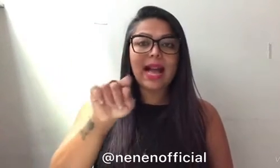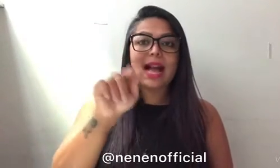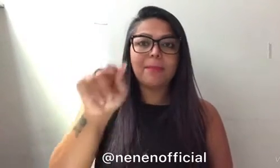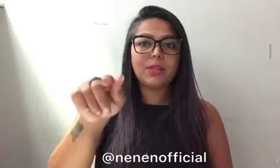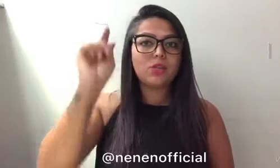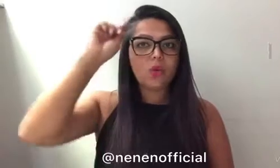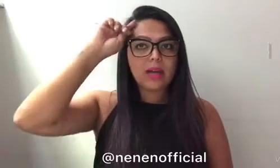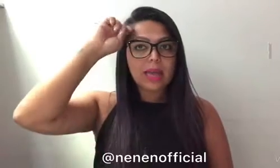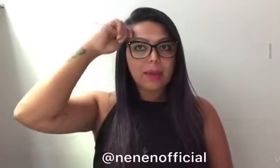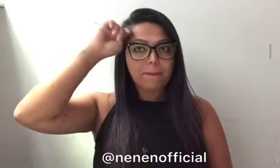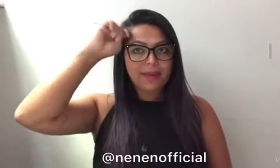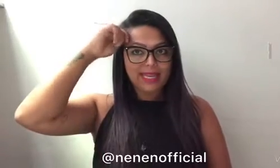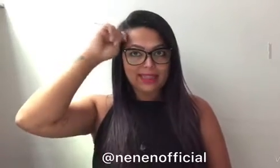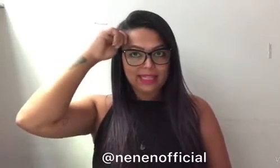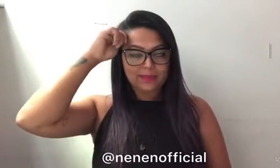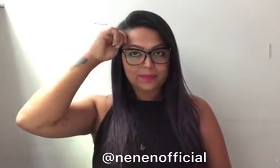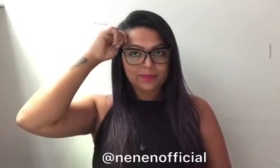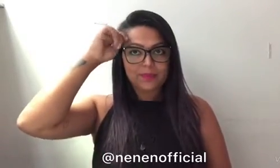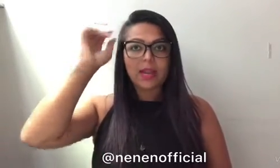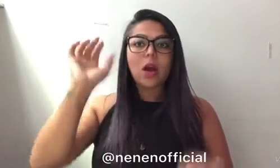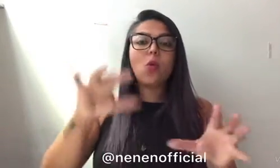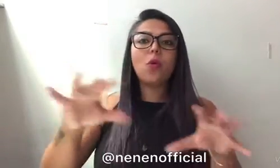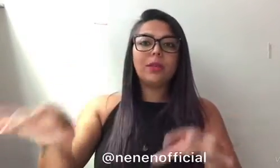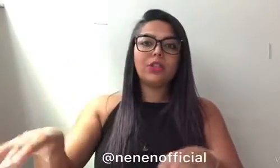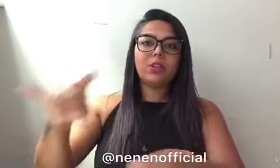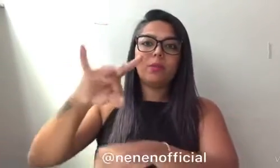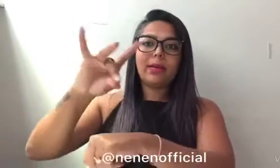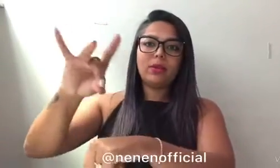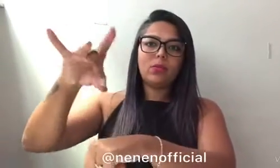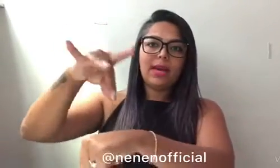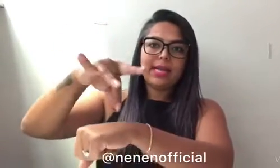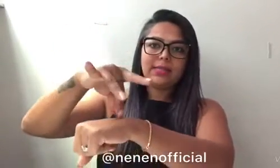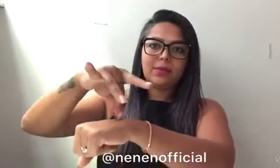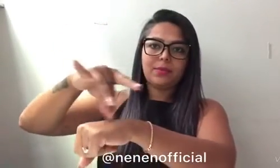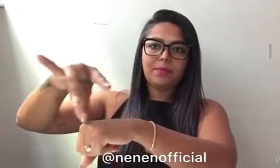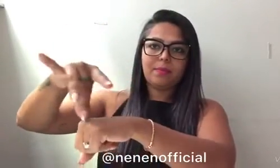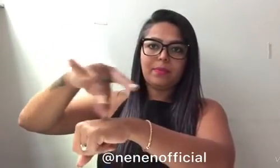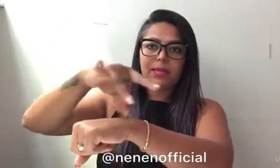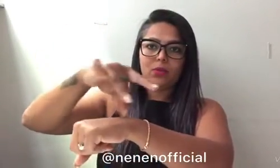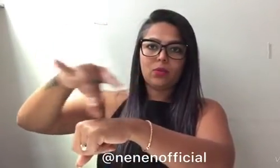A pessoa preta. O objeto preto é assim, preto.